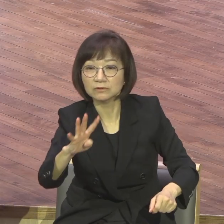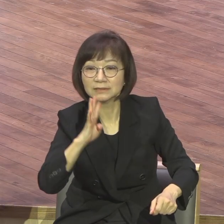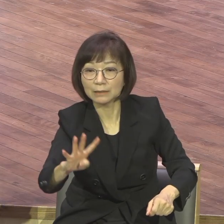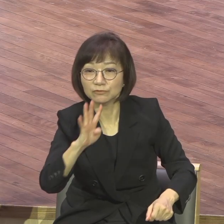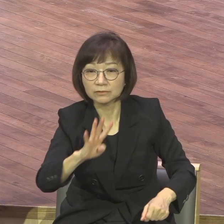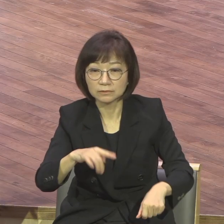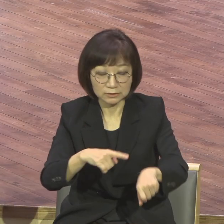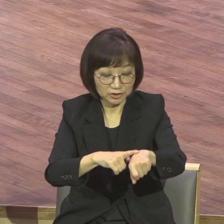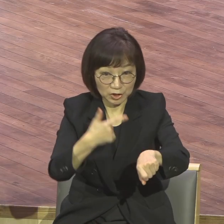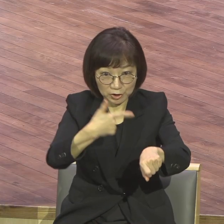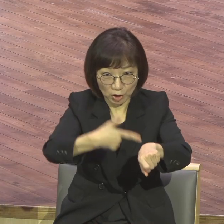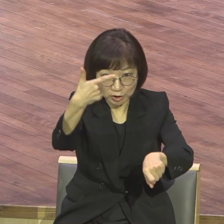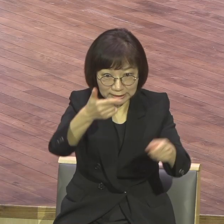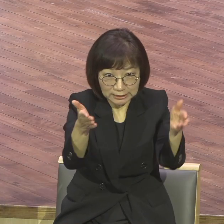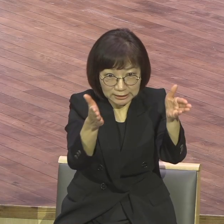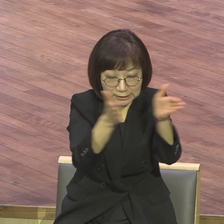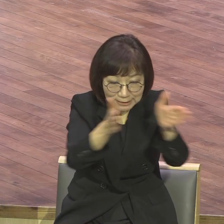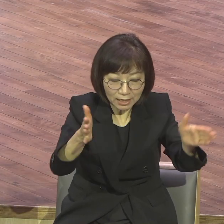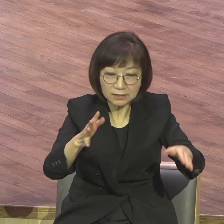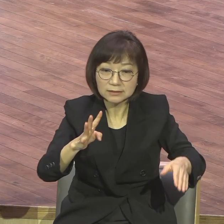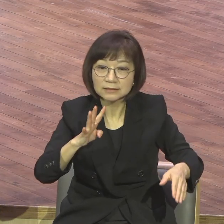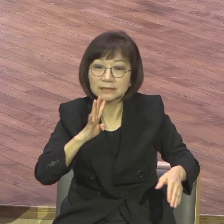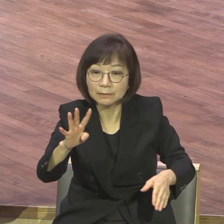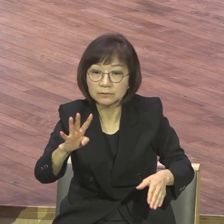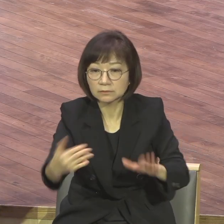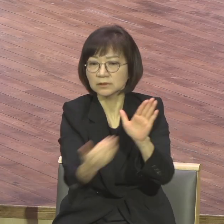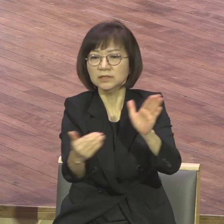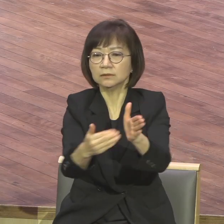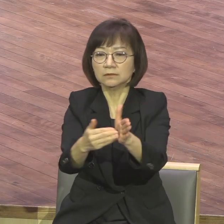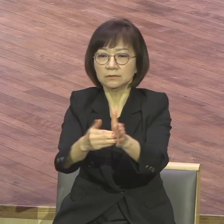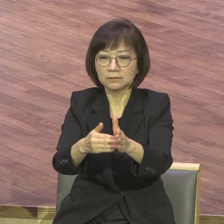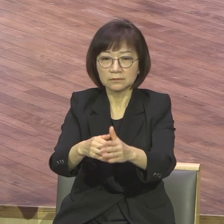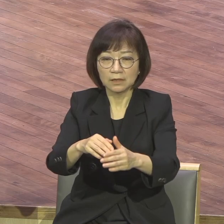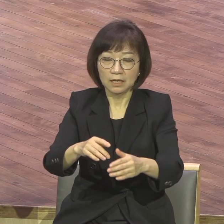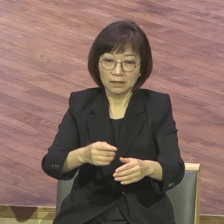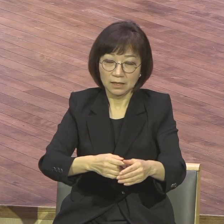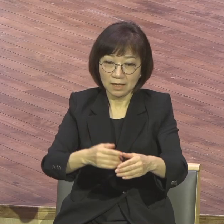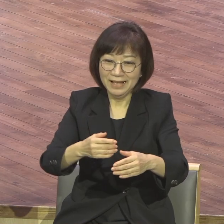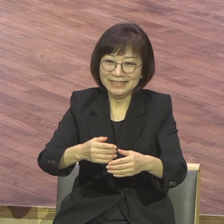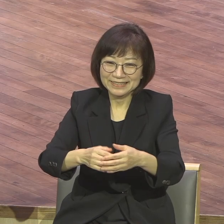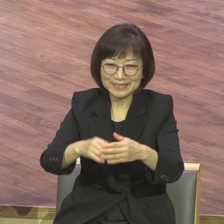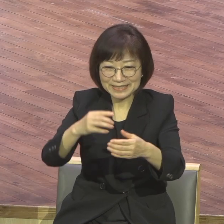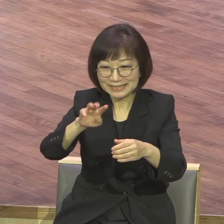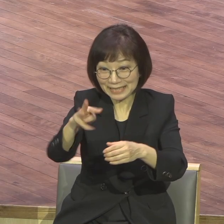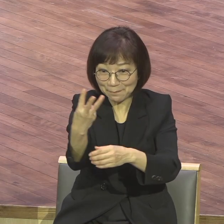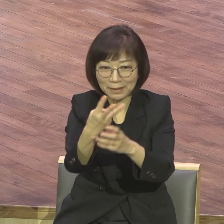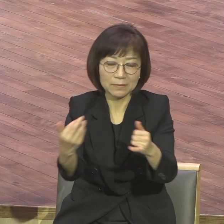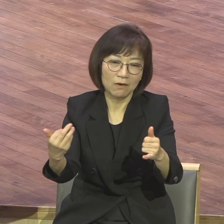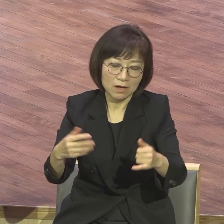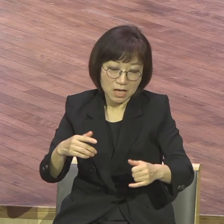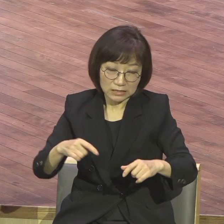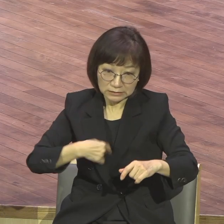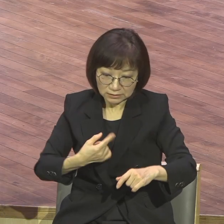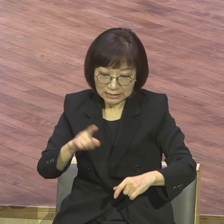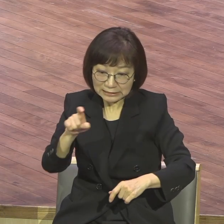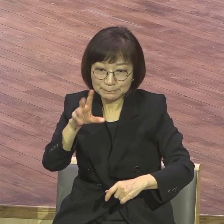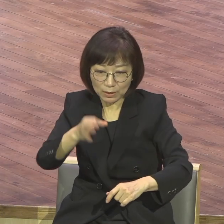시험치고 그냥 처절하게 그렇게 훈련 받는데 그것이 좋다고 회비 내고 신청하는데